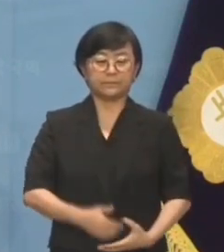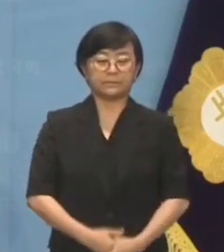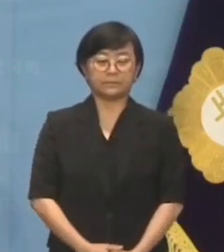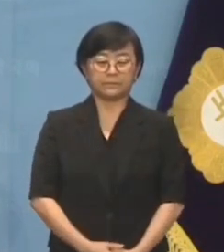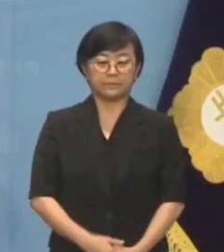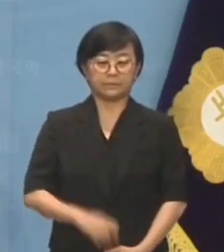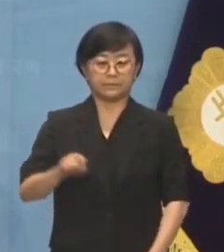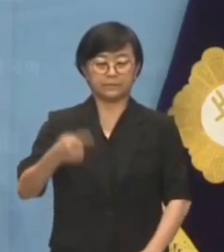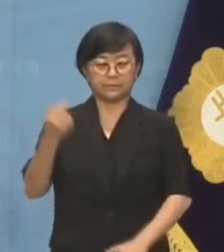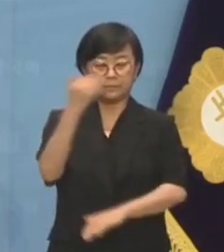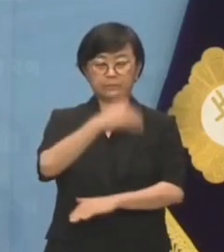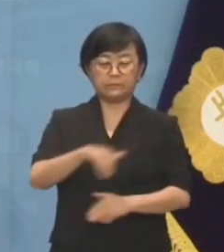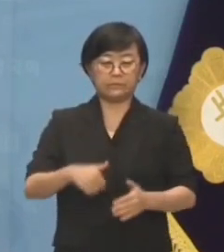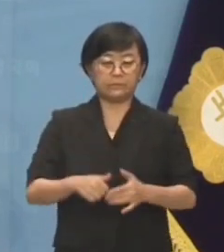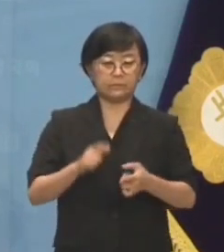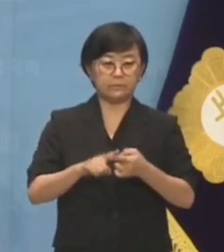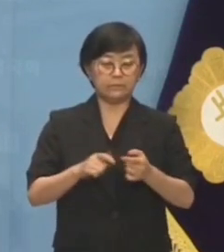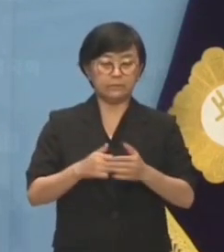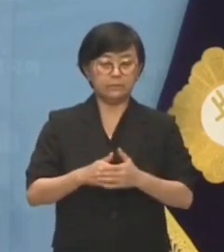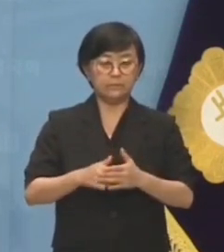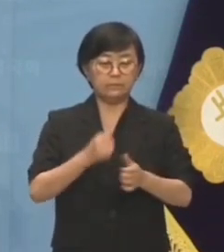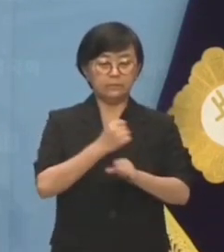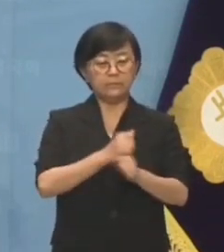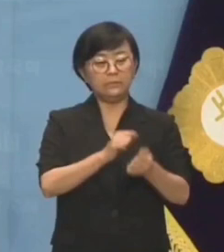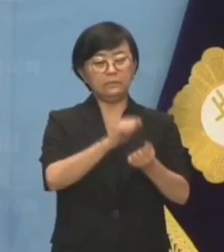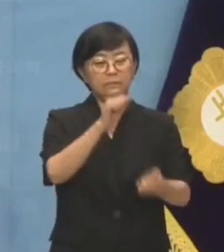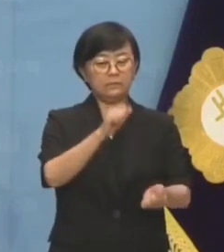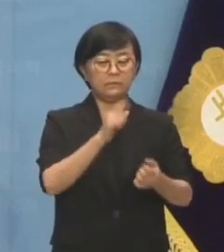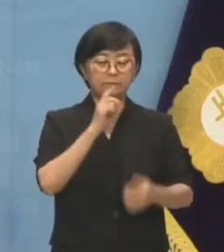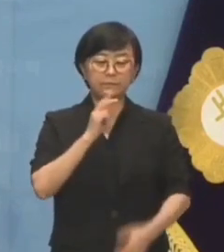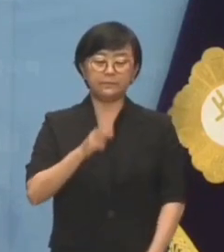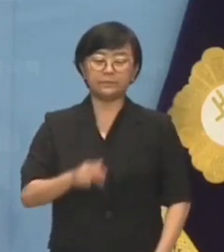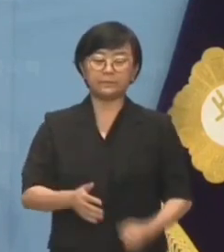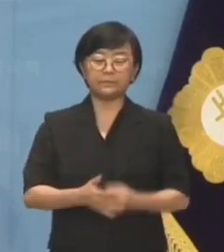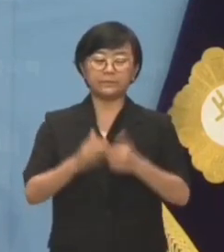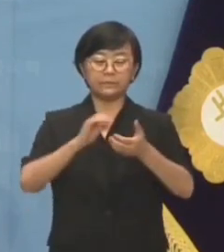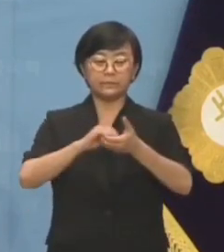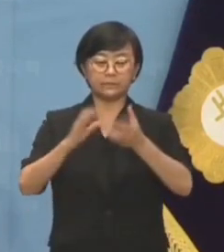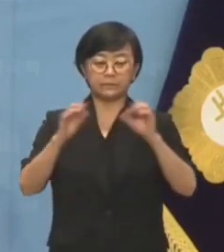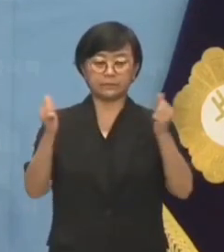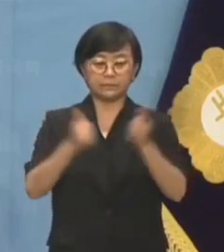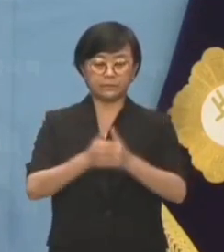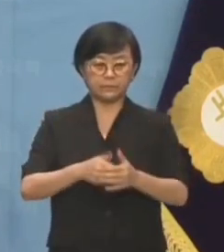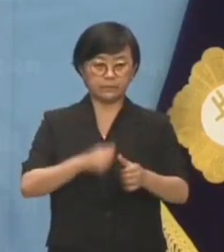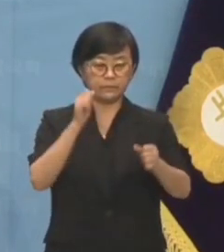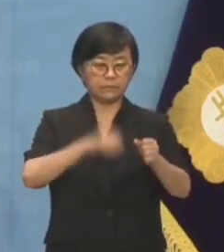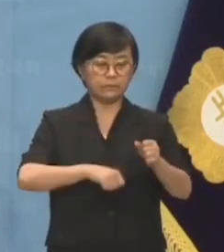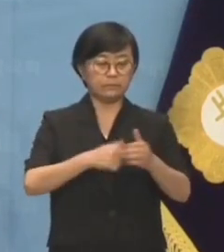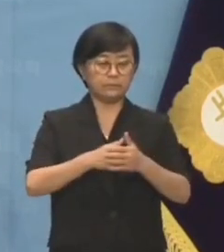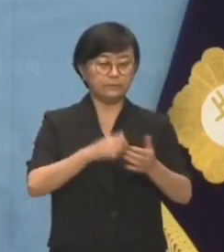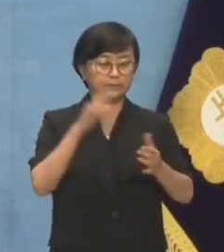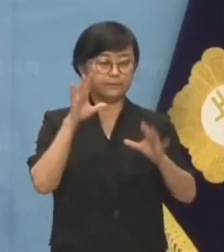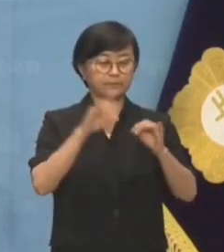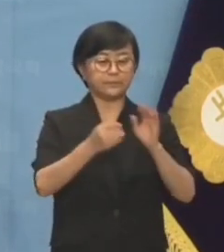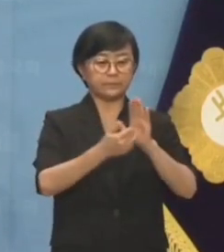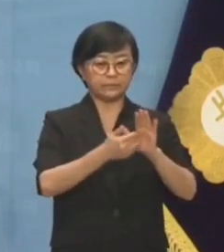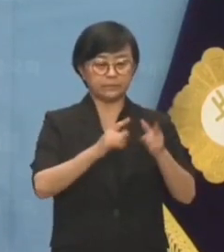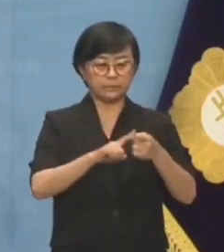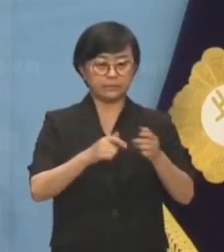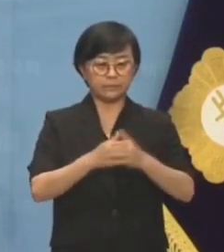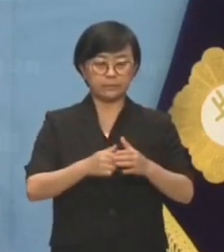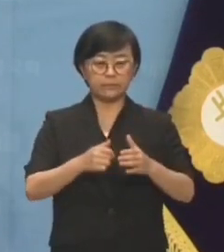다음 플랜은 비회기 중에 구속영장을 청구하지 않고 정기국회 중에 체포동의안을 넘긴 것은